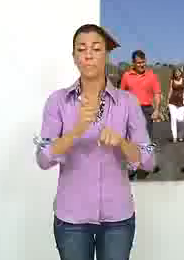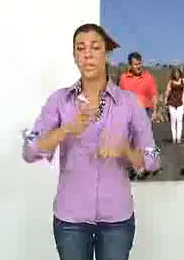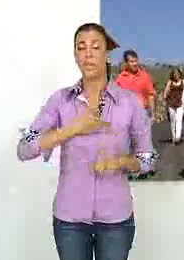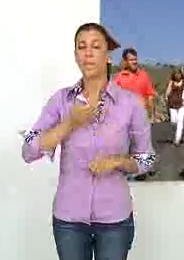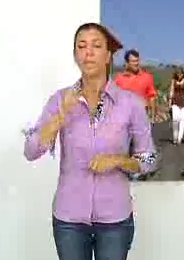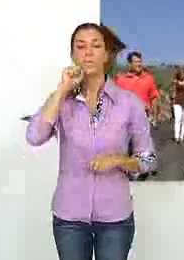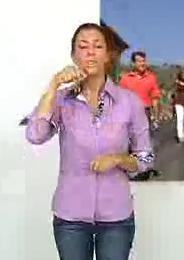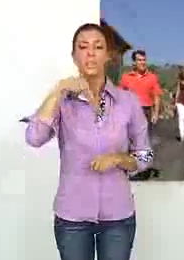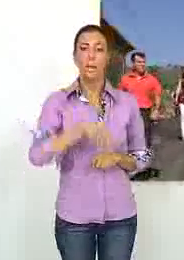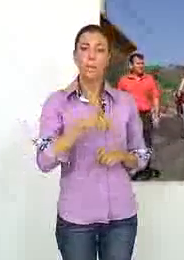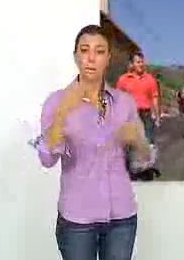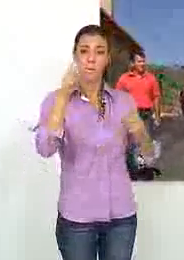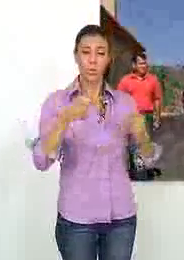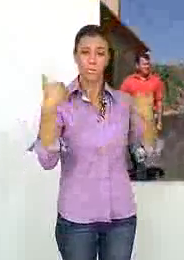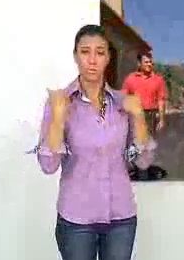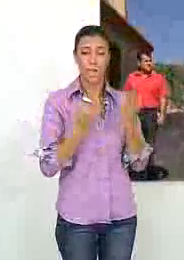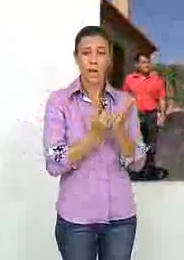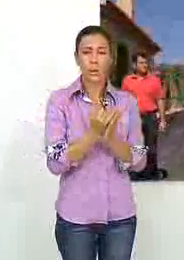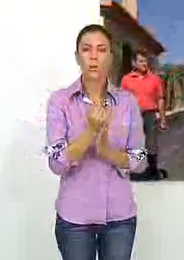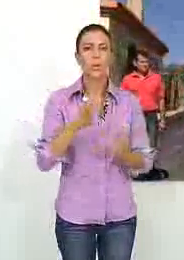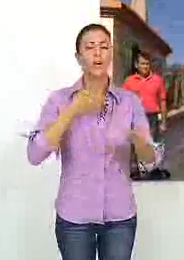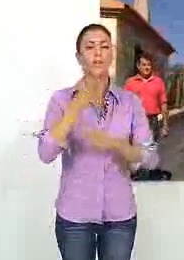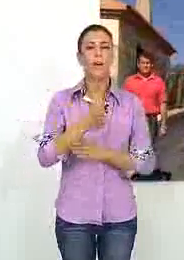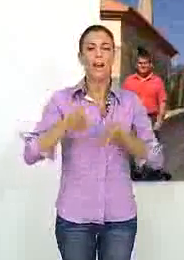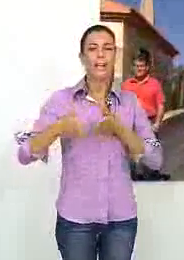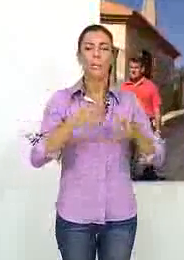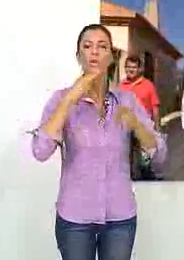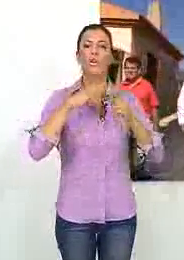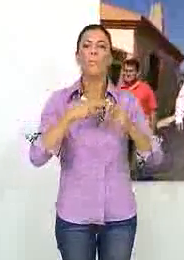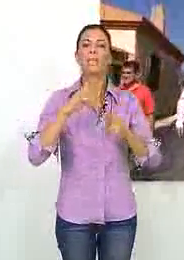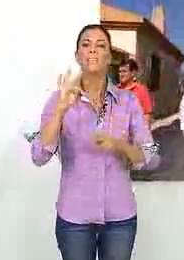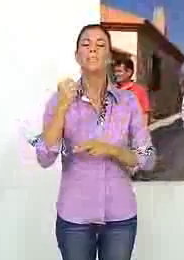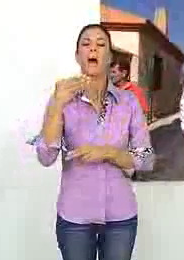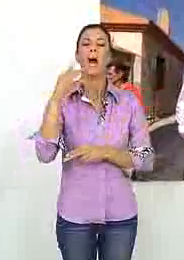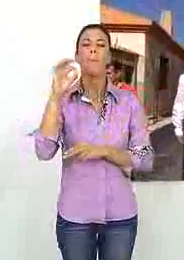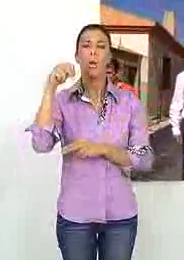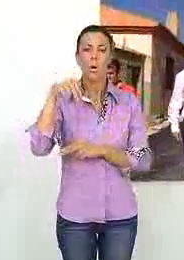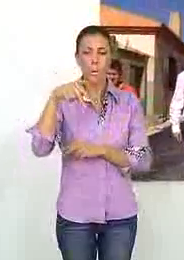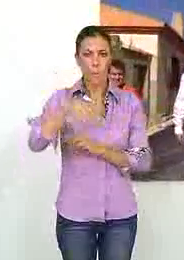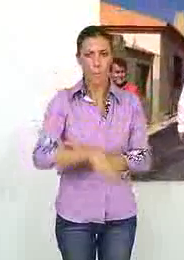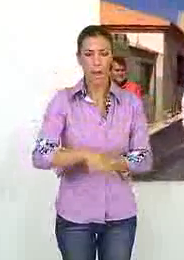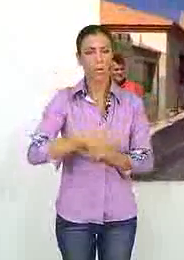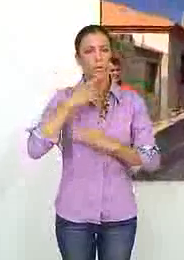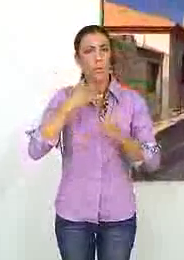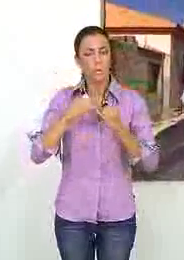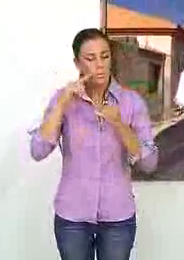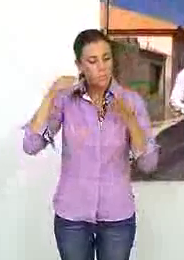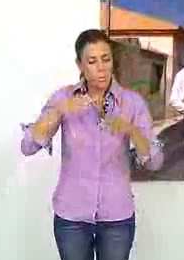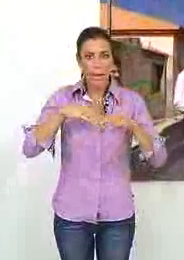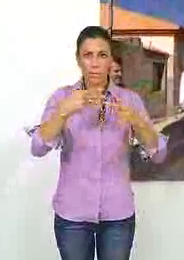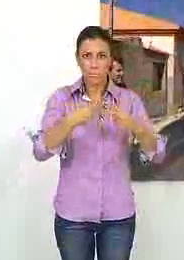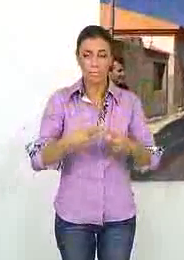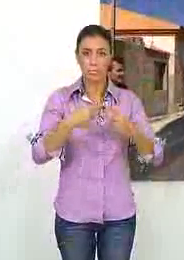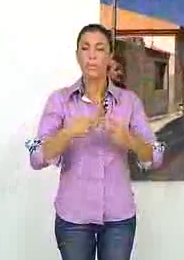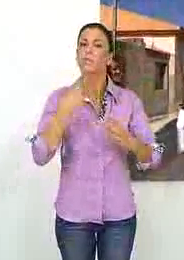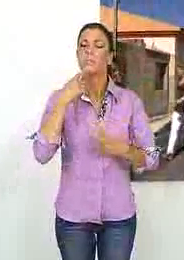edil de agricultura giraron una visita al camino del tablón bajo donde se ha realizado la última intervención. El primer